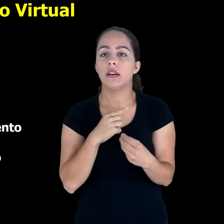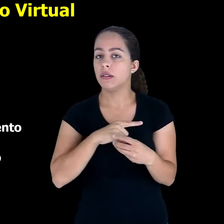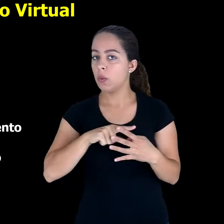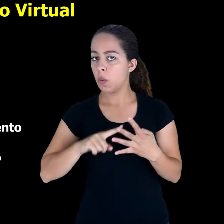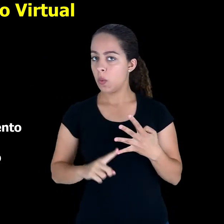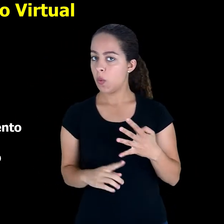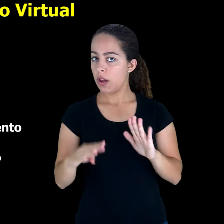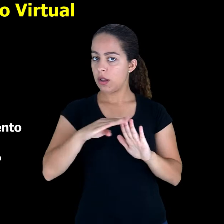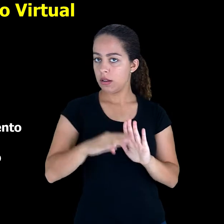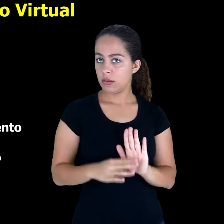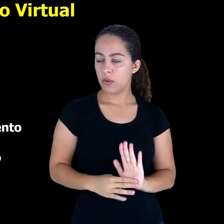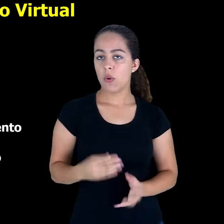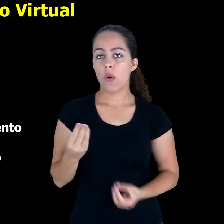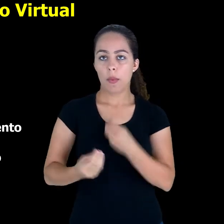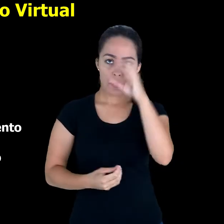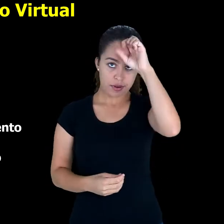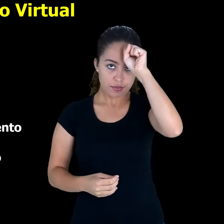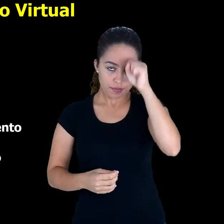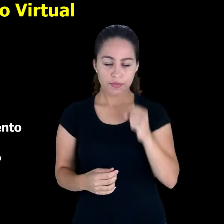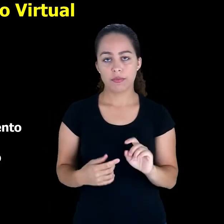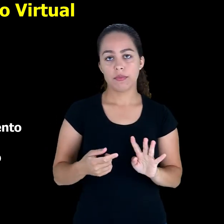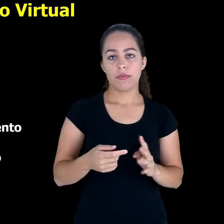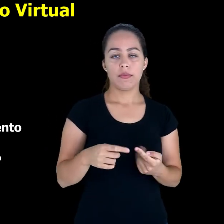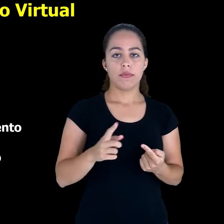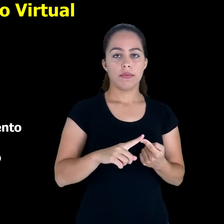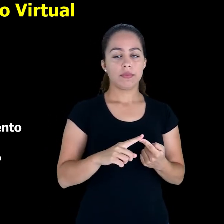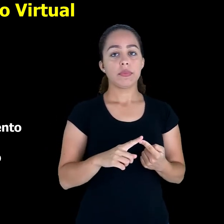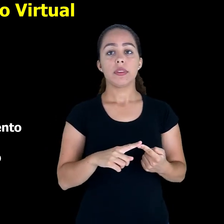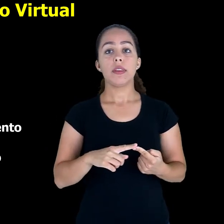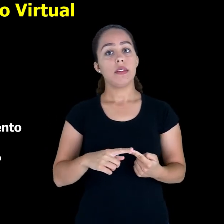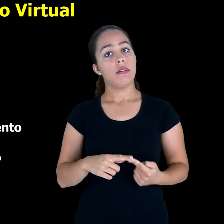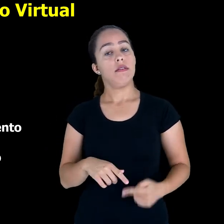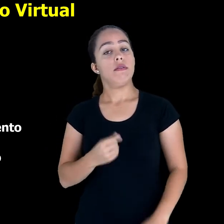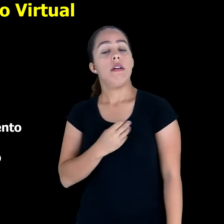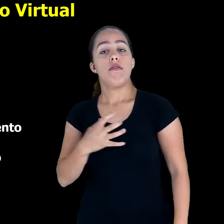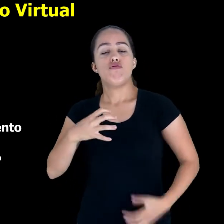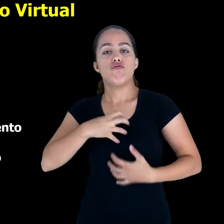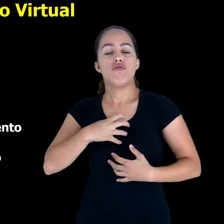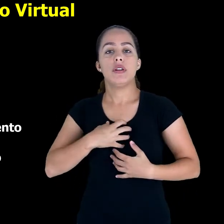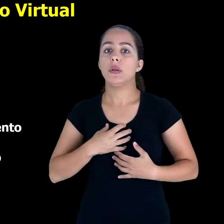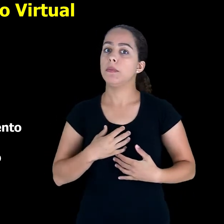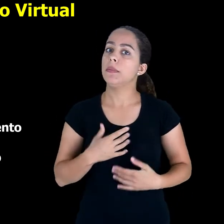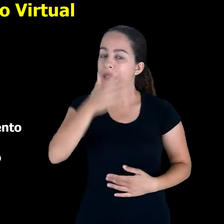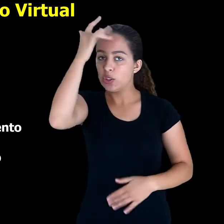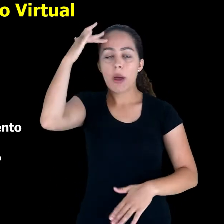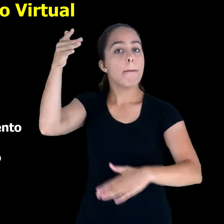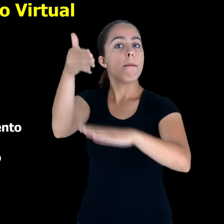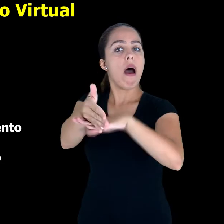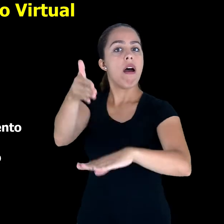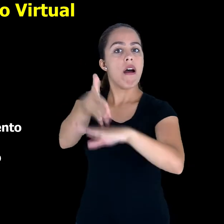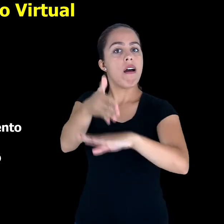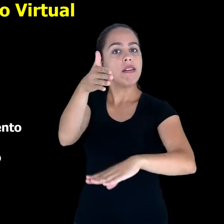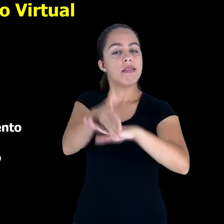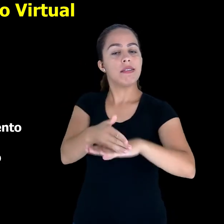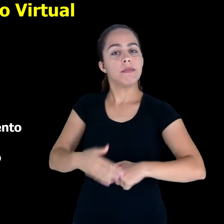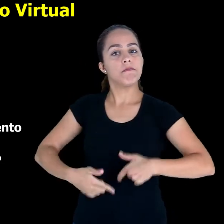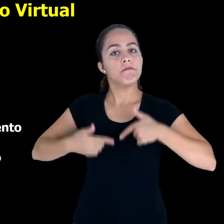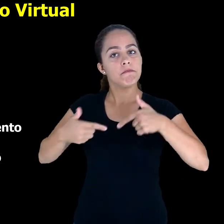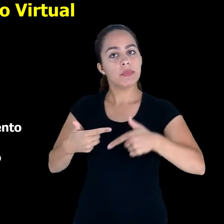quatro estilos de uso, sendo o estilo participativo, aquele estilo que gosta de participação no ambiente